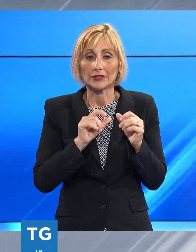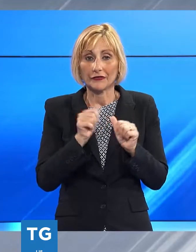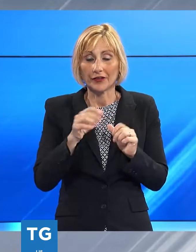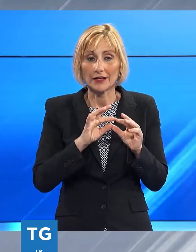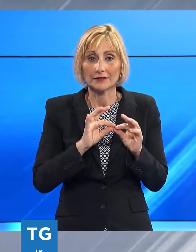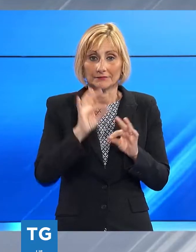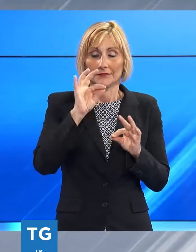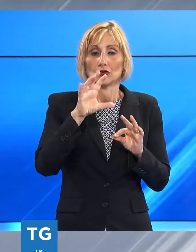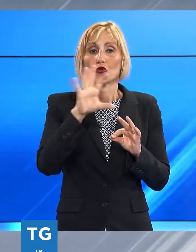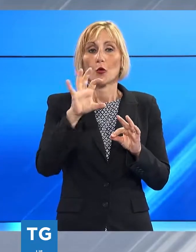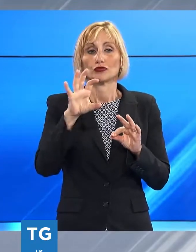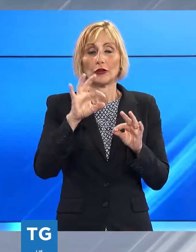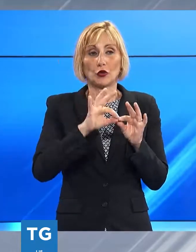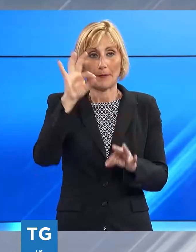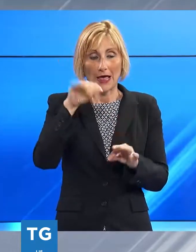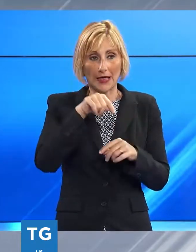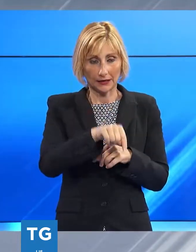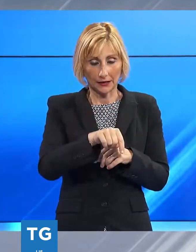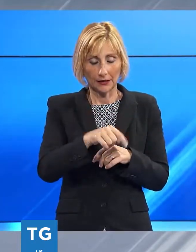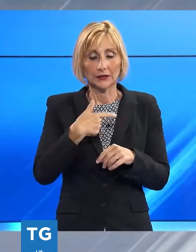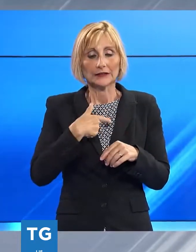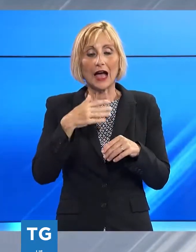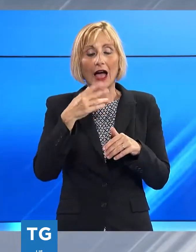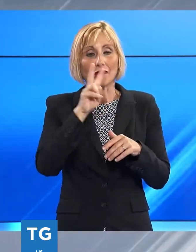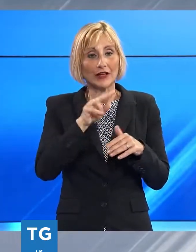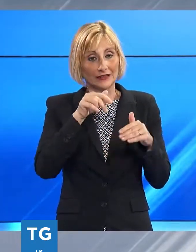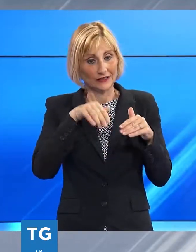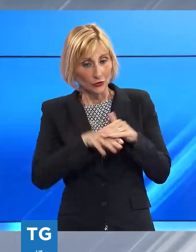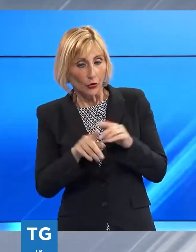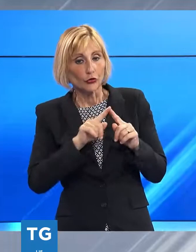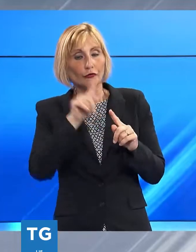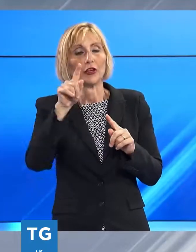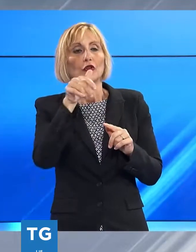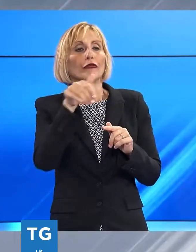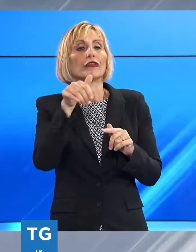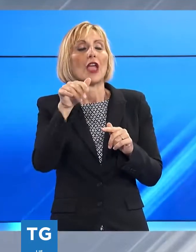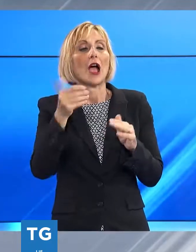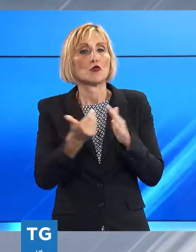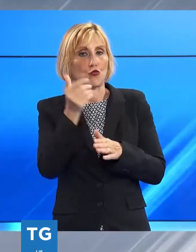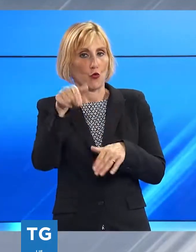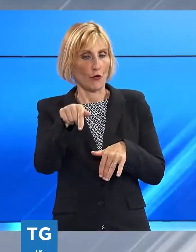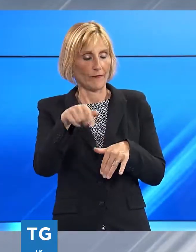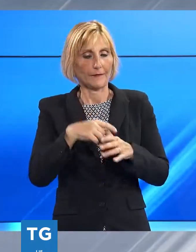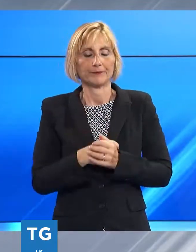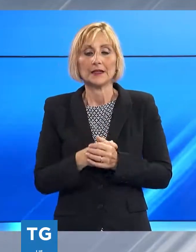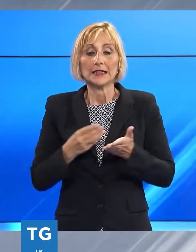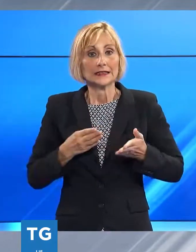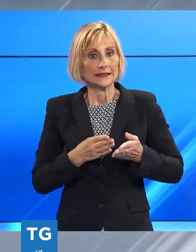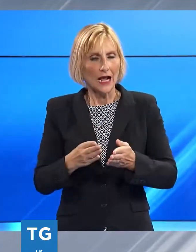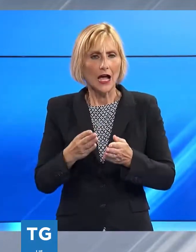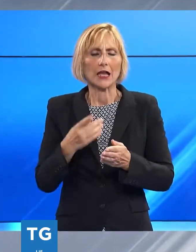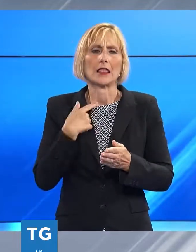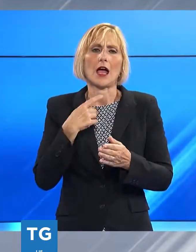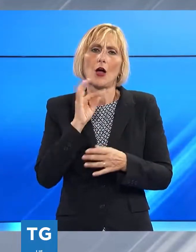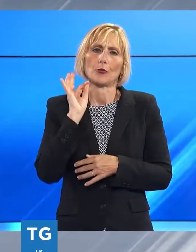l'antico borgo di Vagli-Sotto alla zona più a nord di Careggine, località Via Nova la strada avrà uno sbocco turistico, economico ed